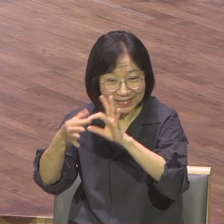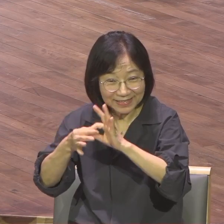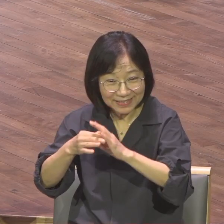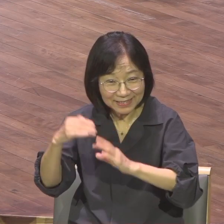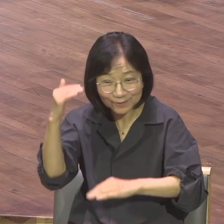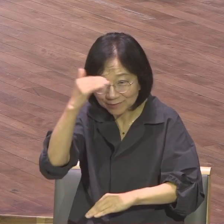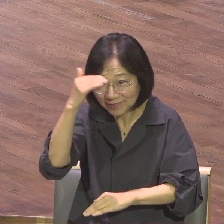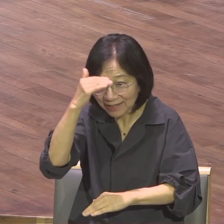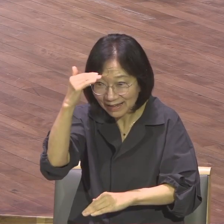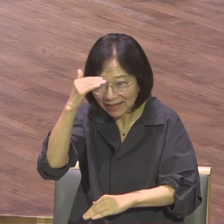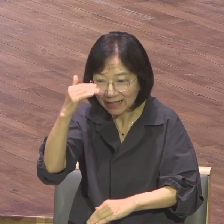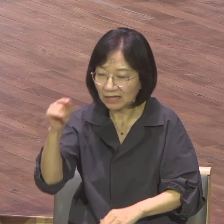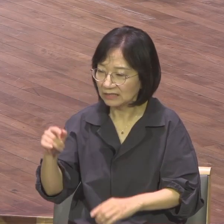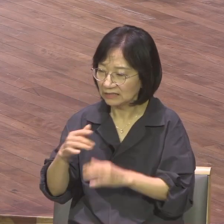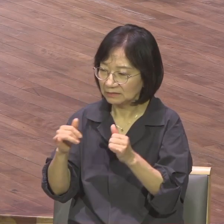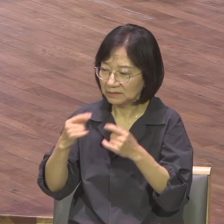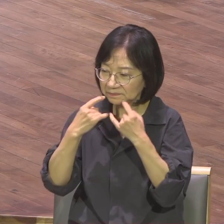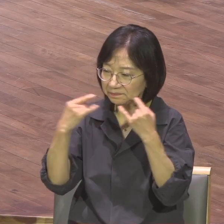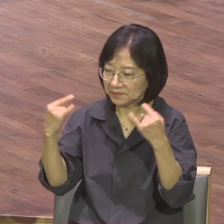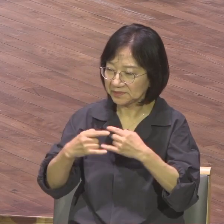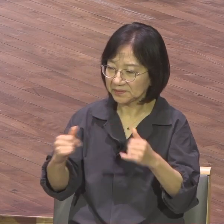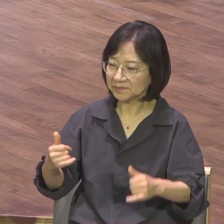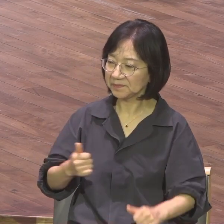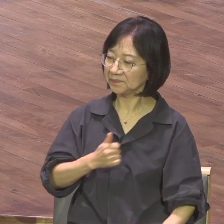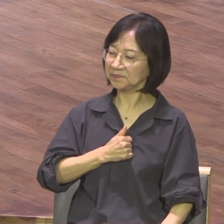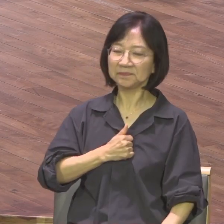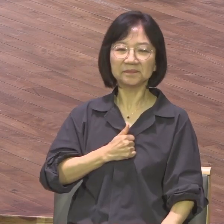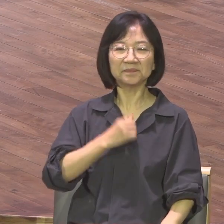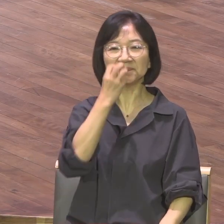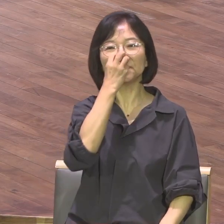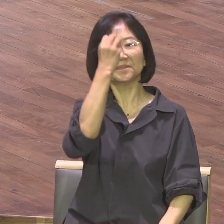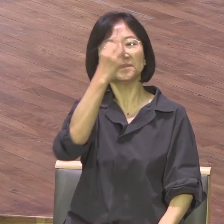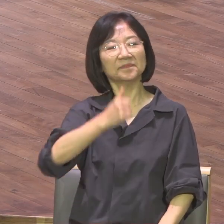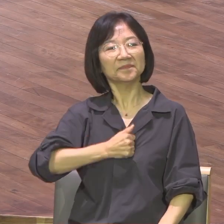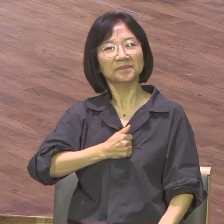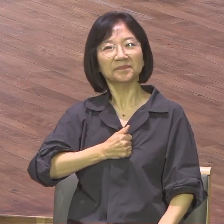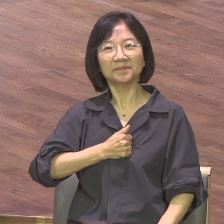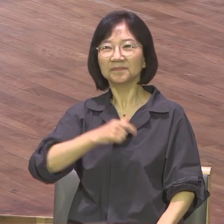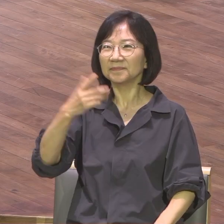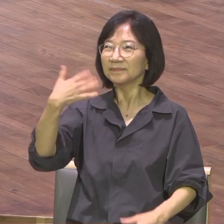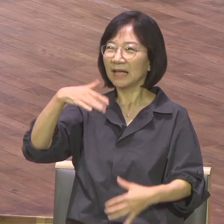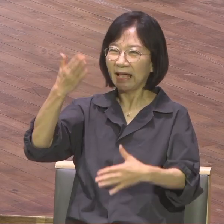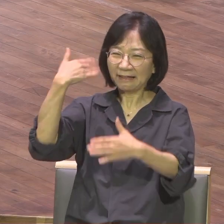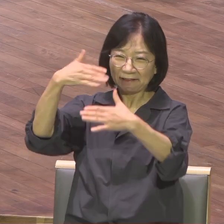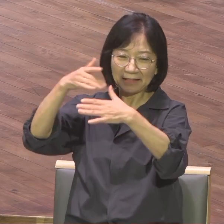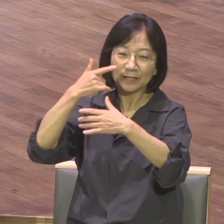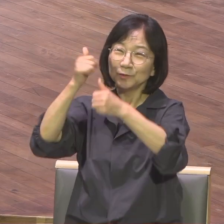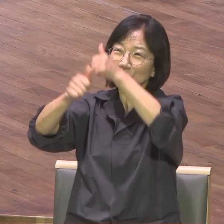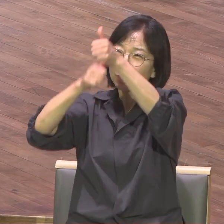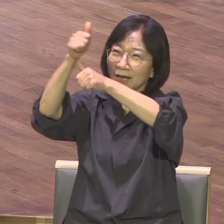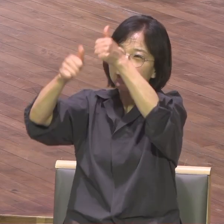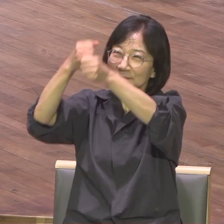콧대가 얼마나 높은지 전세계 사람들 보라는 거죠 우리 문화유산이 이렇다 그 문화유산이 뭡니까?